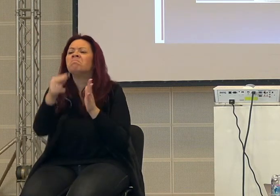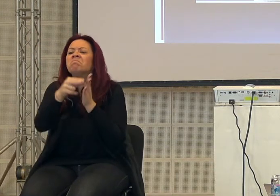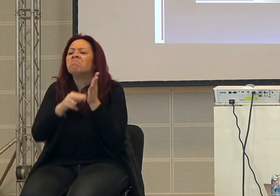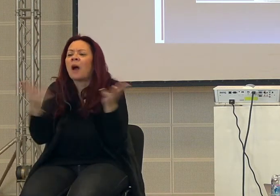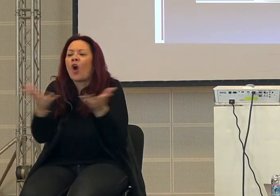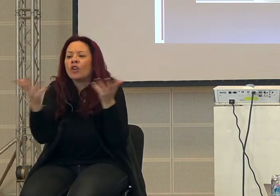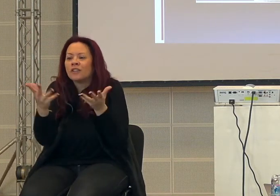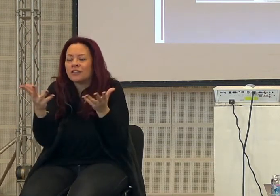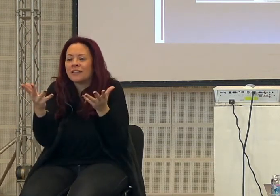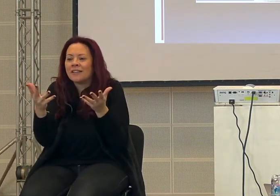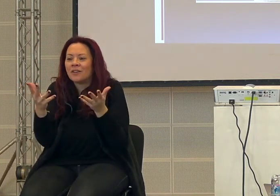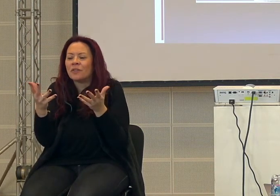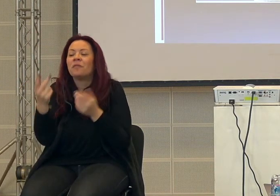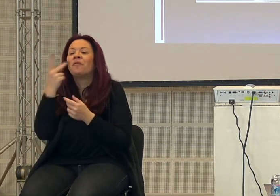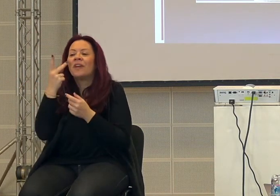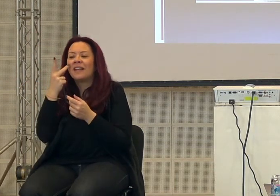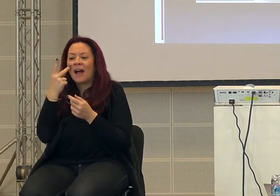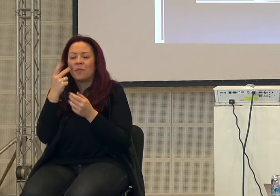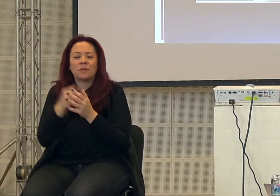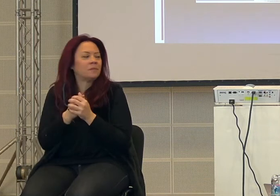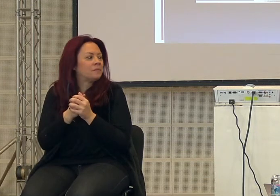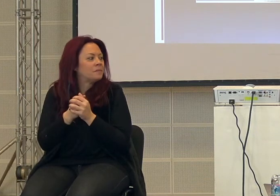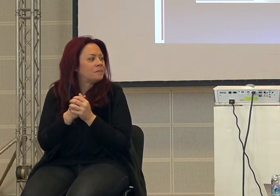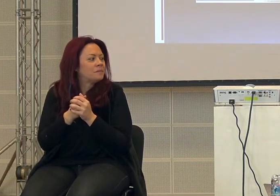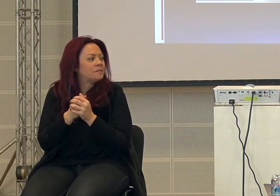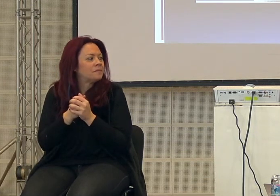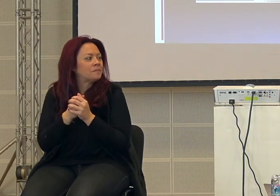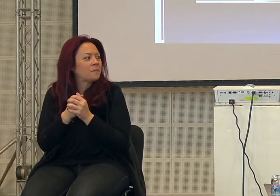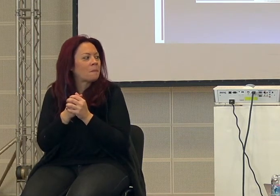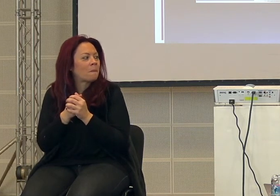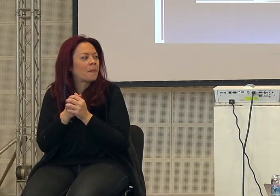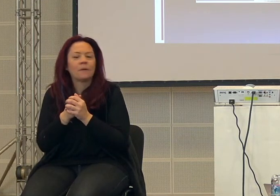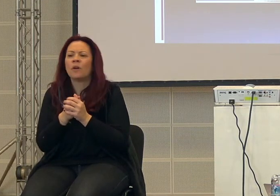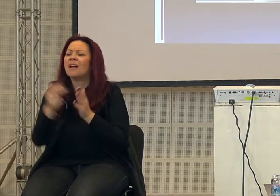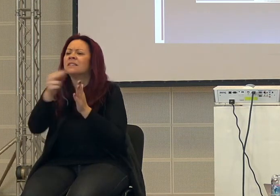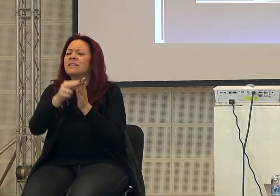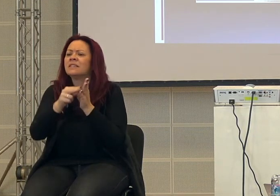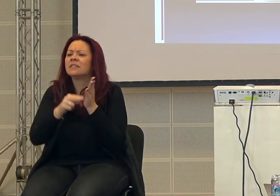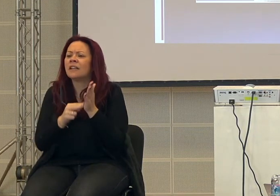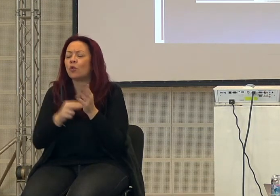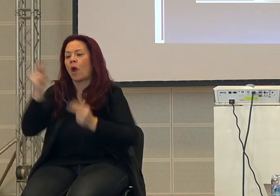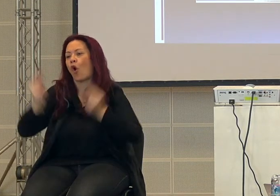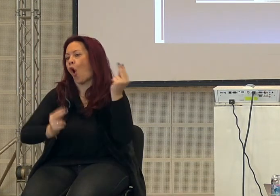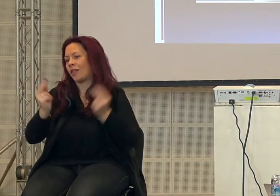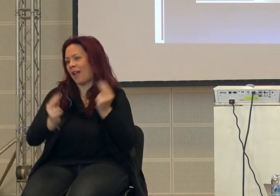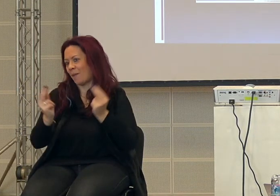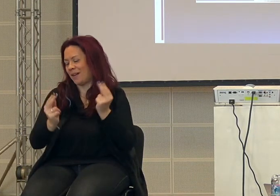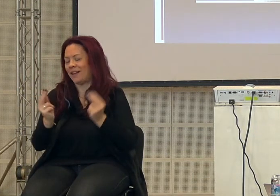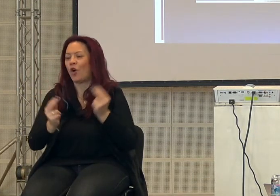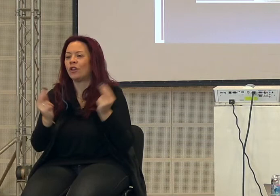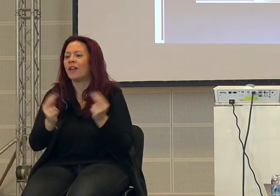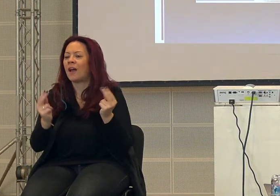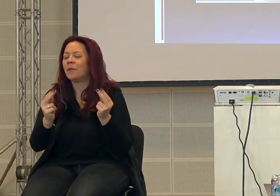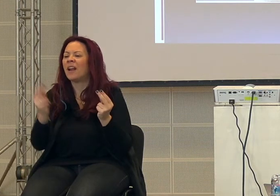prima tavoletta. È una, praticamente, una scrittura contabile dove dice